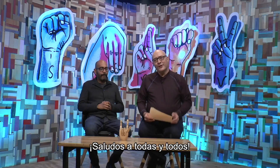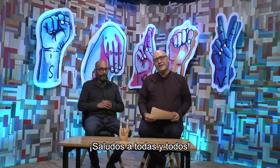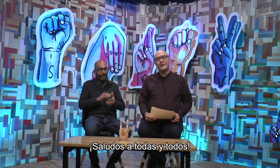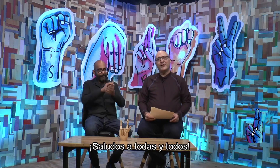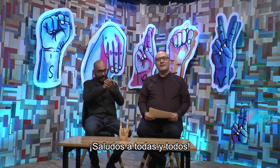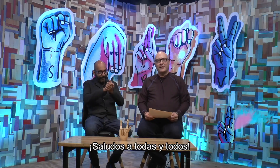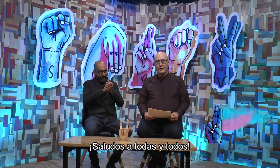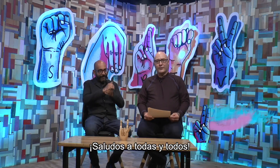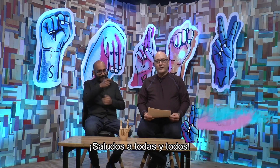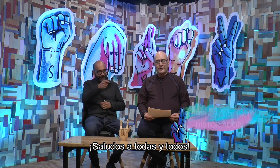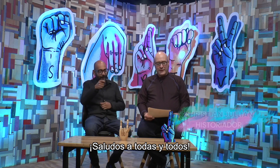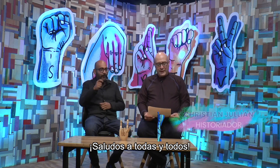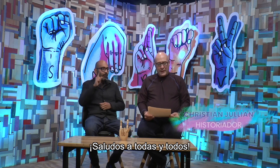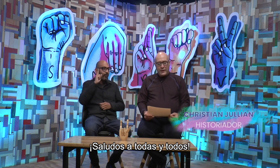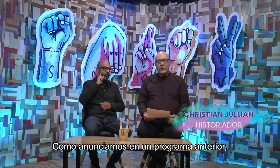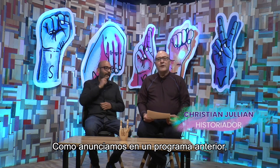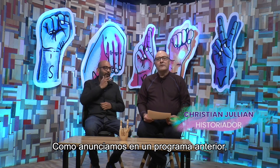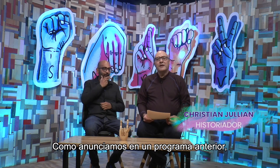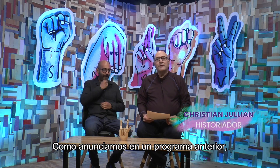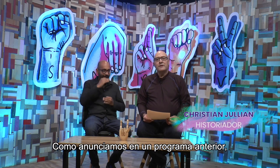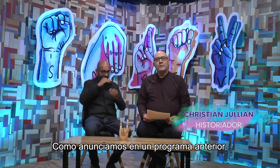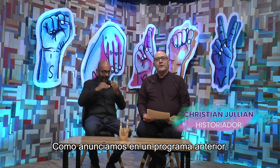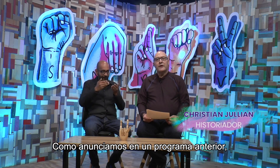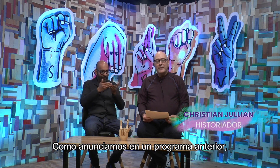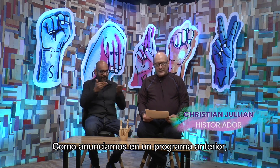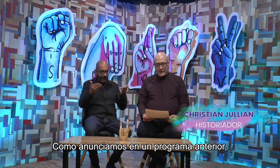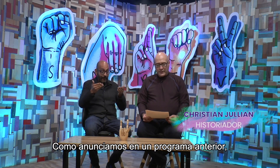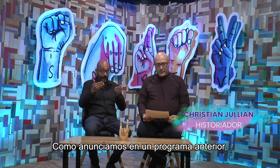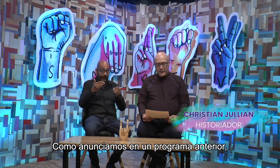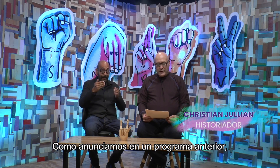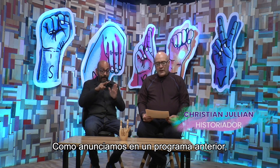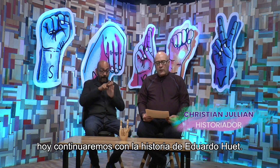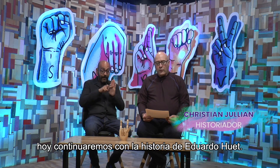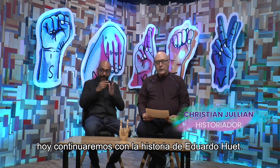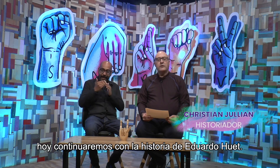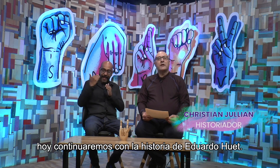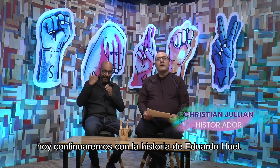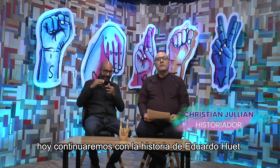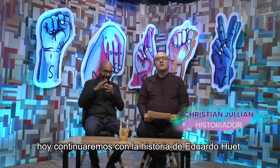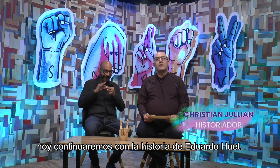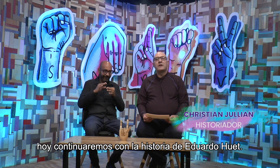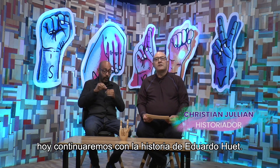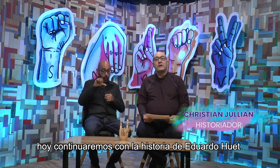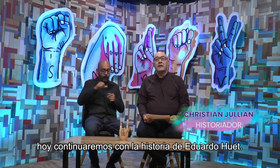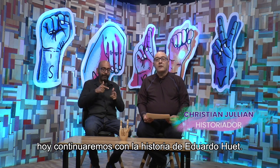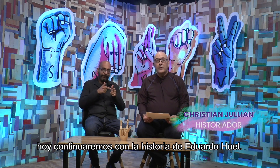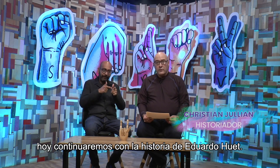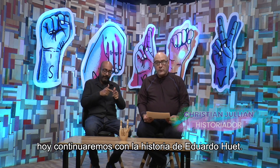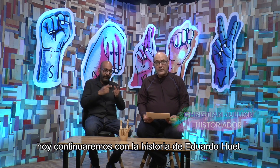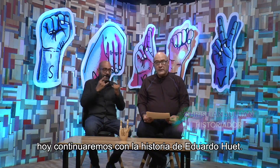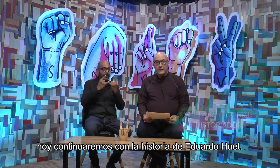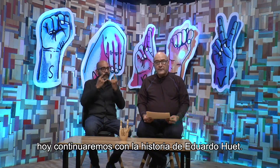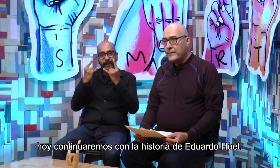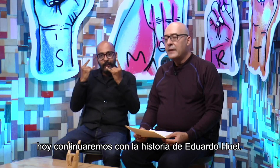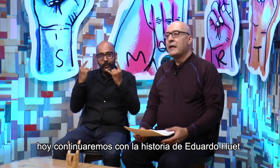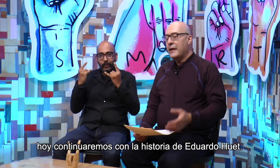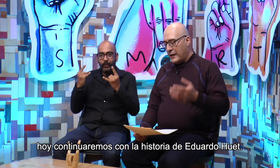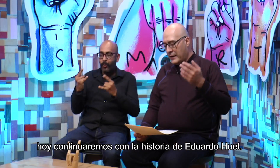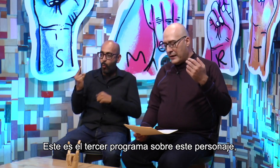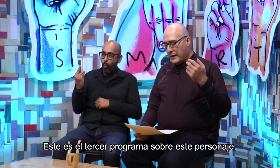Saludos a todas y todos. Como anunciamos en un programa anterior, hoy continuaremos con la historia de Eduardo Huet.